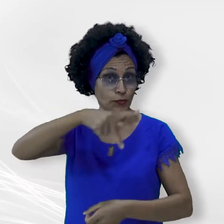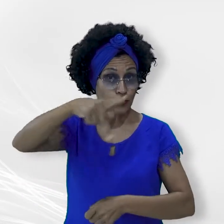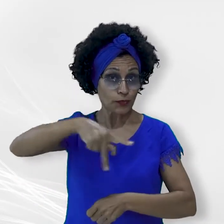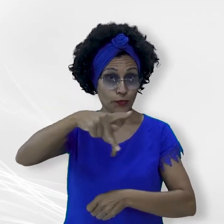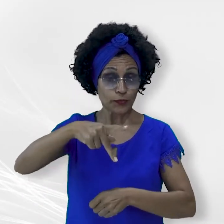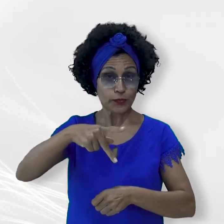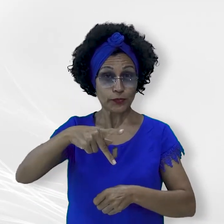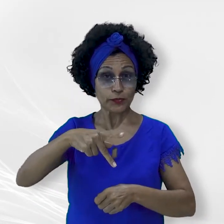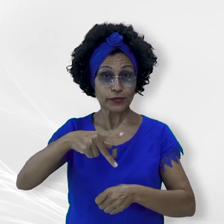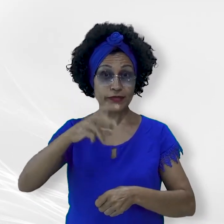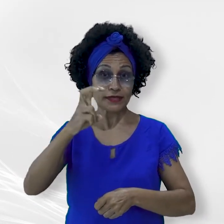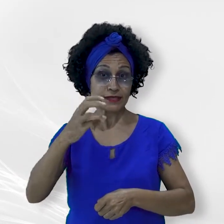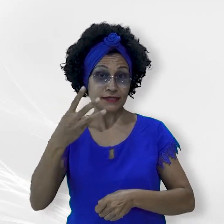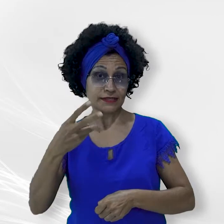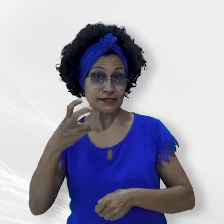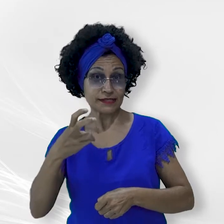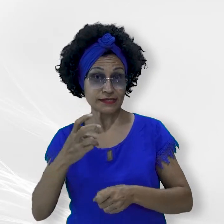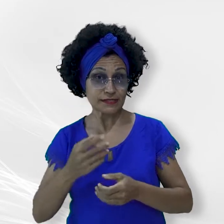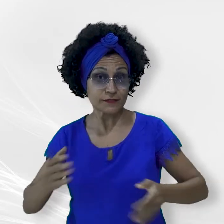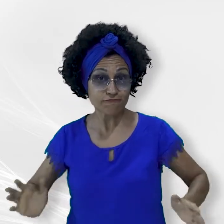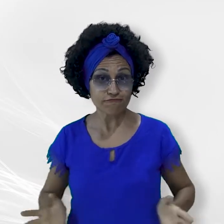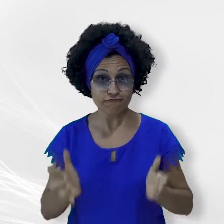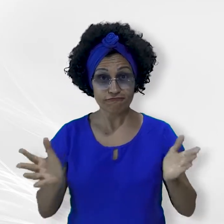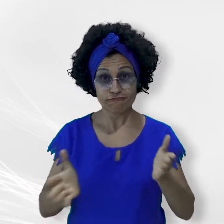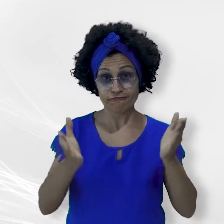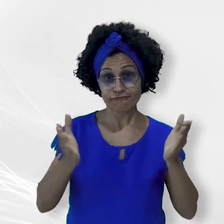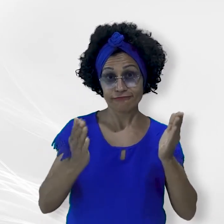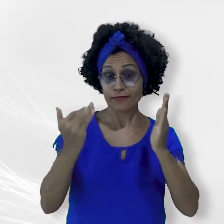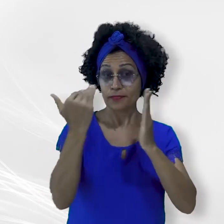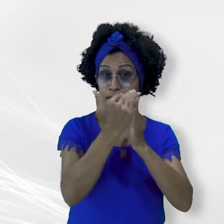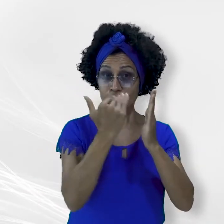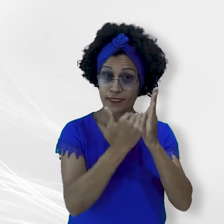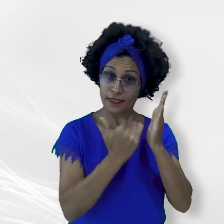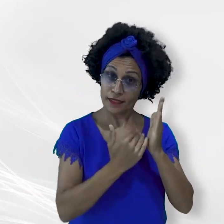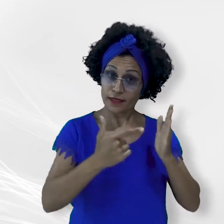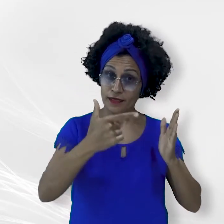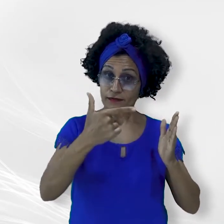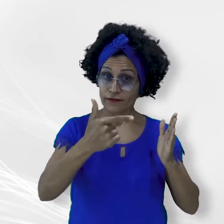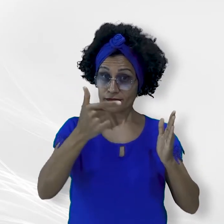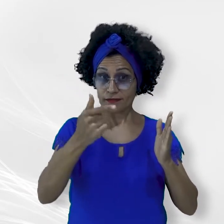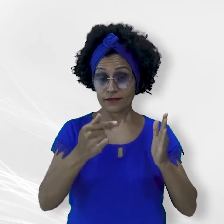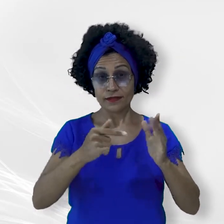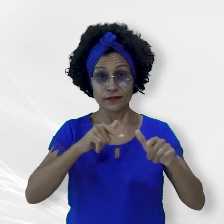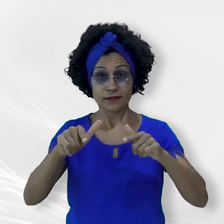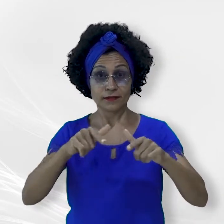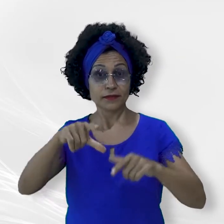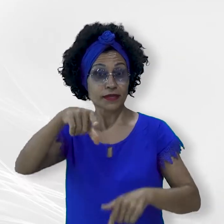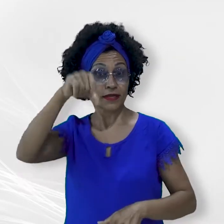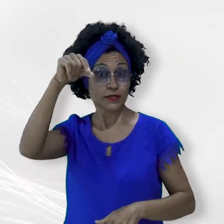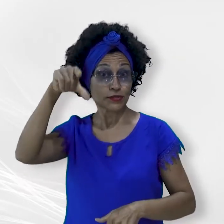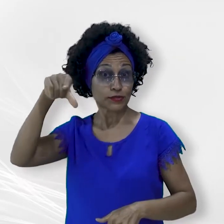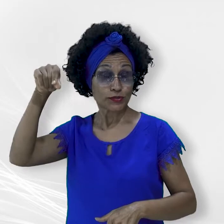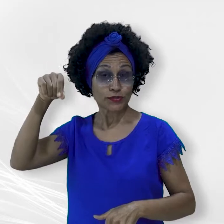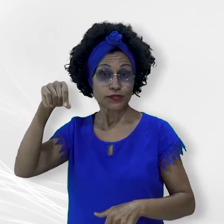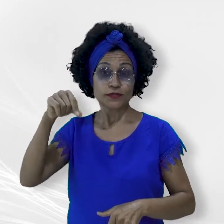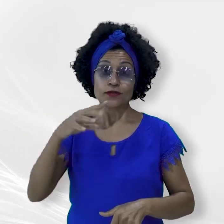iniciativas. A classificação definitiva dos 27 trabalhos escolhidos será conhecida apenas na solenidade de